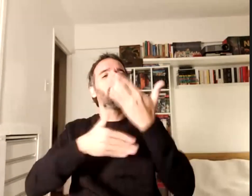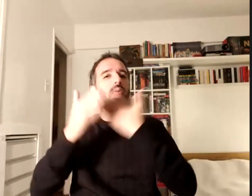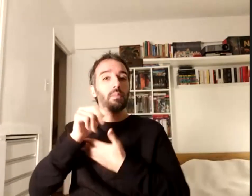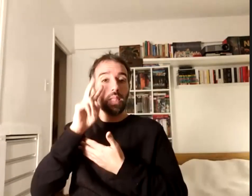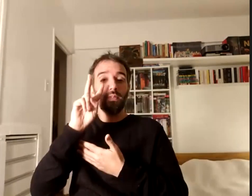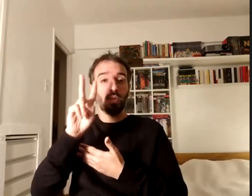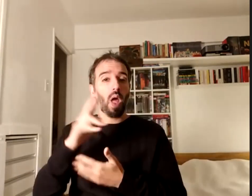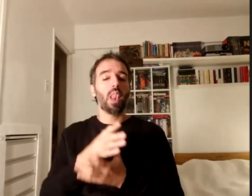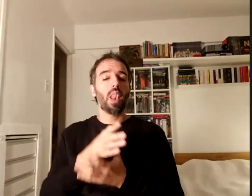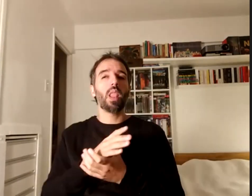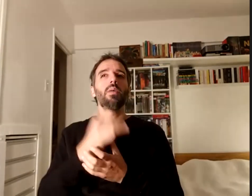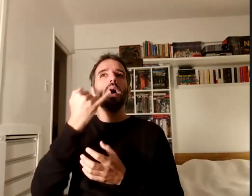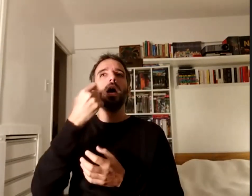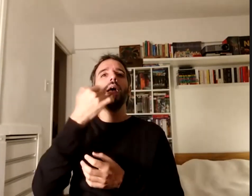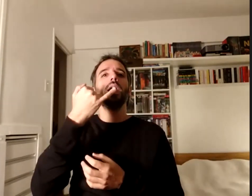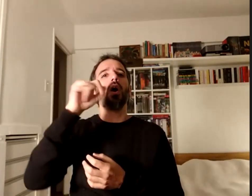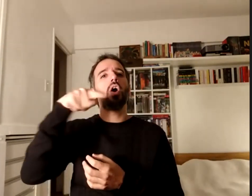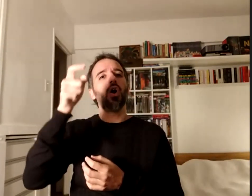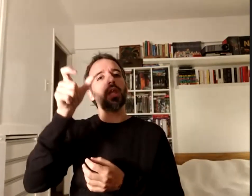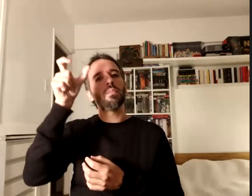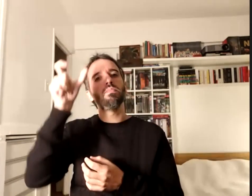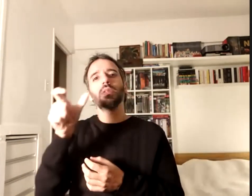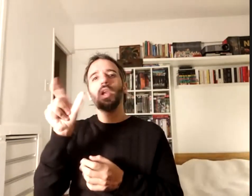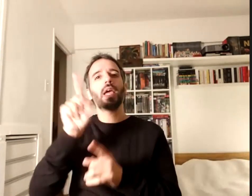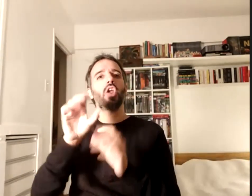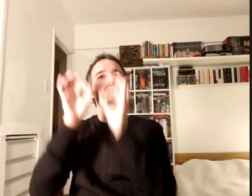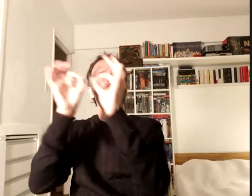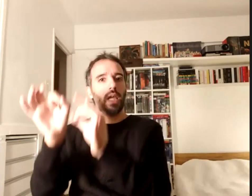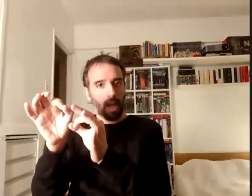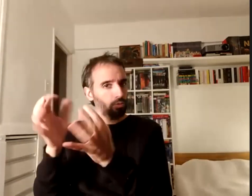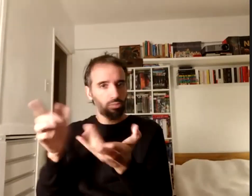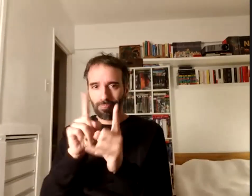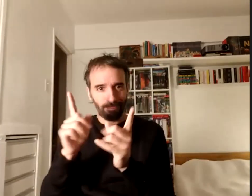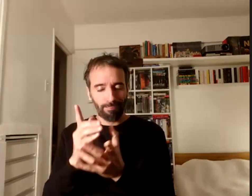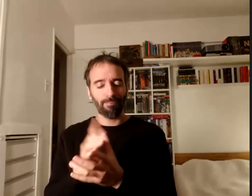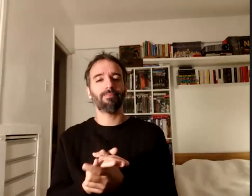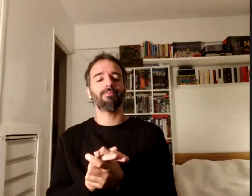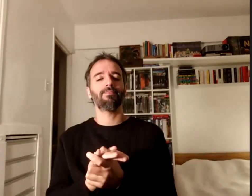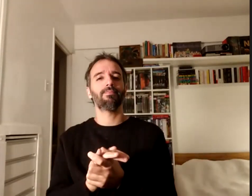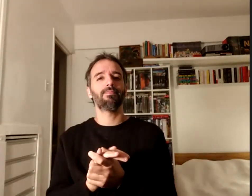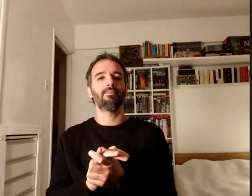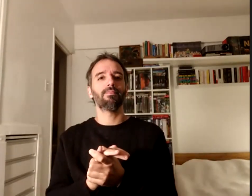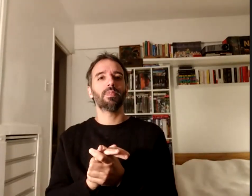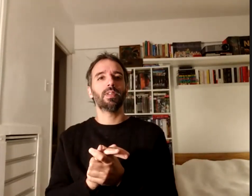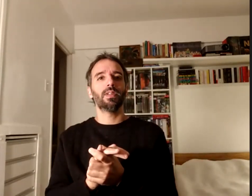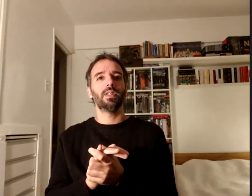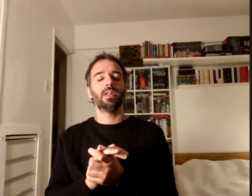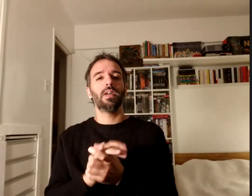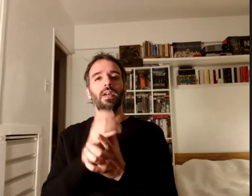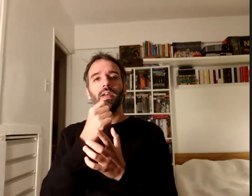otras personas a las que no llegamos que también tienen discapacidad visual y los materiales de estudio es muy